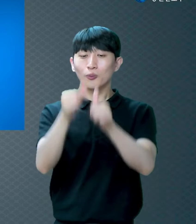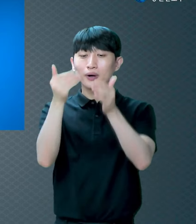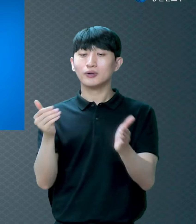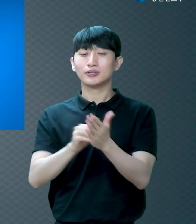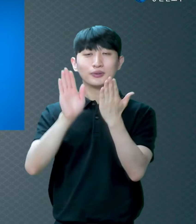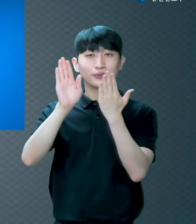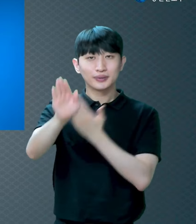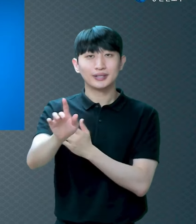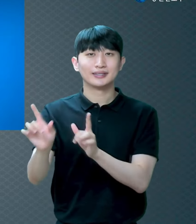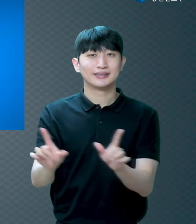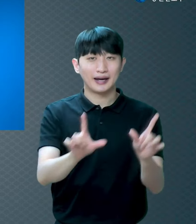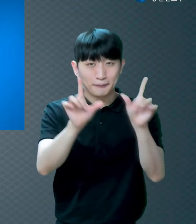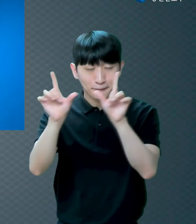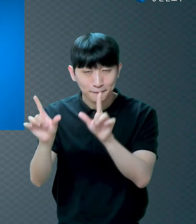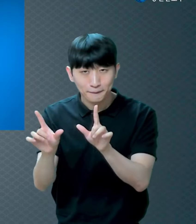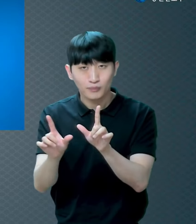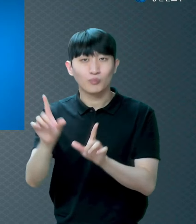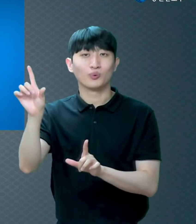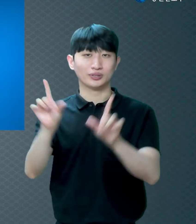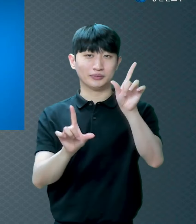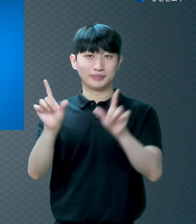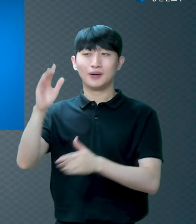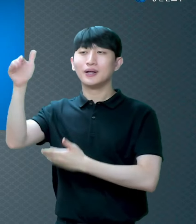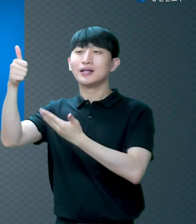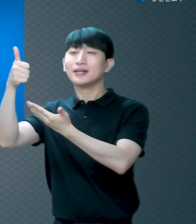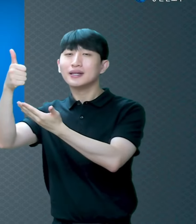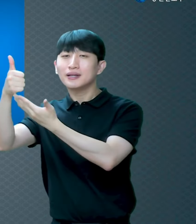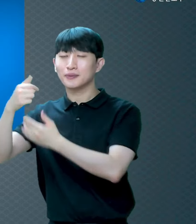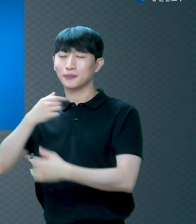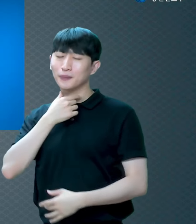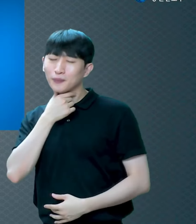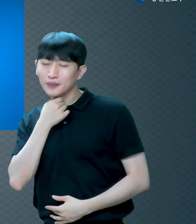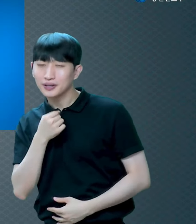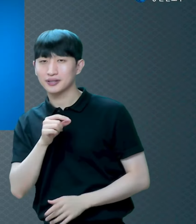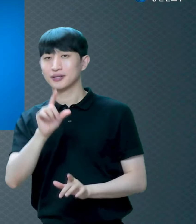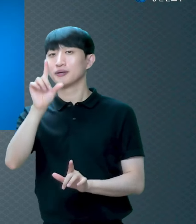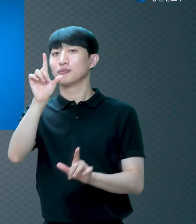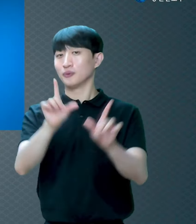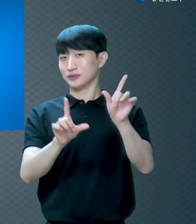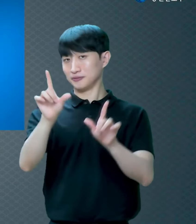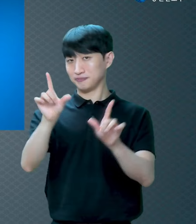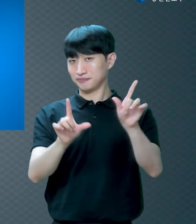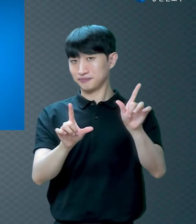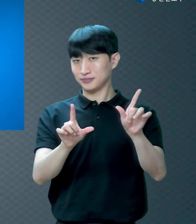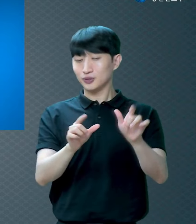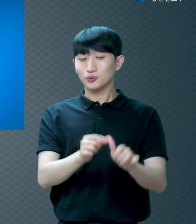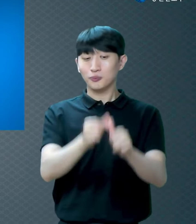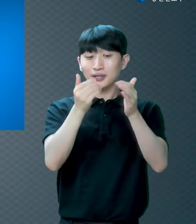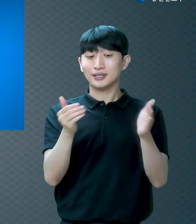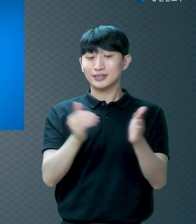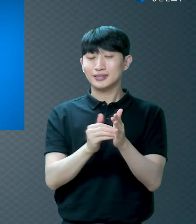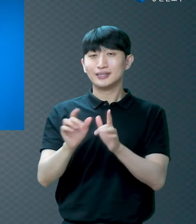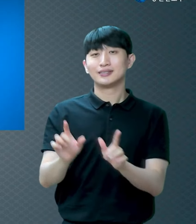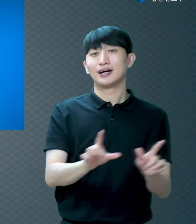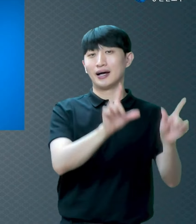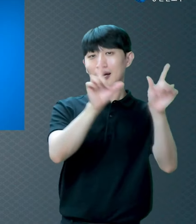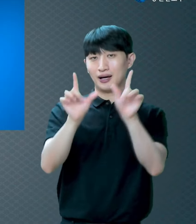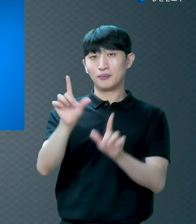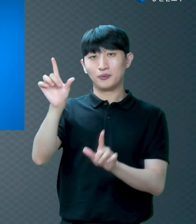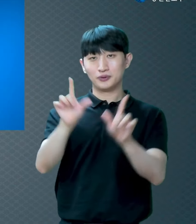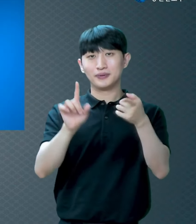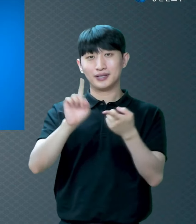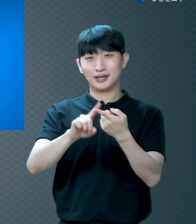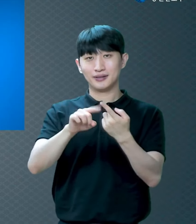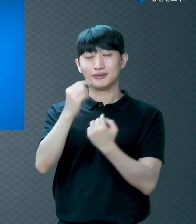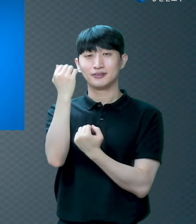하나님이 원하시는 구원받은 사람의 생활이 무엇일까 이걸 말씀을 드릴 겁니다